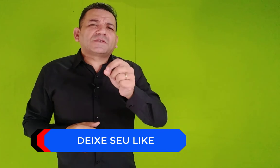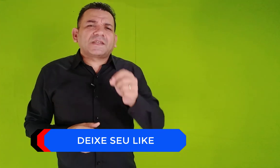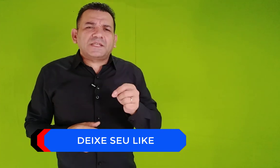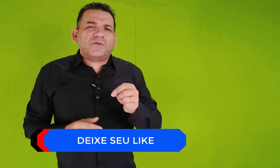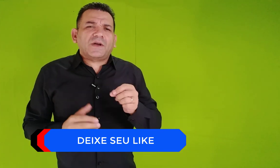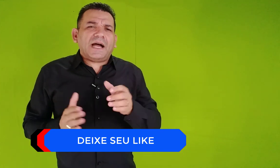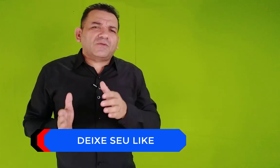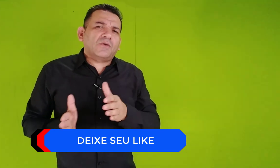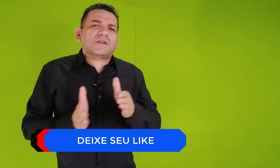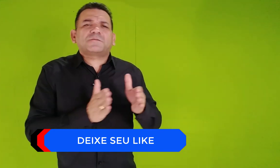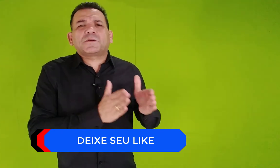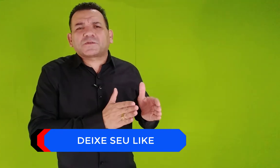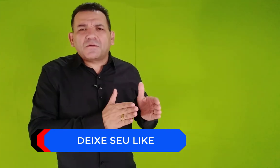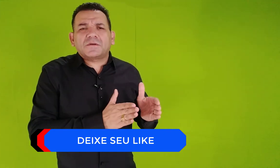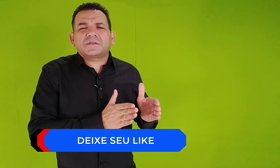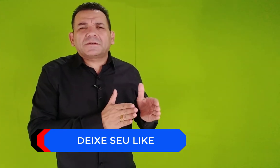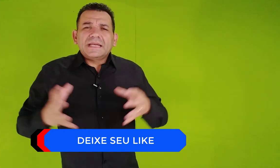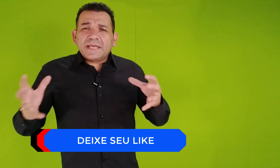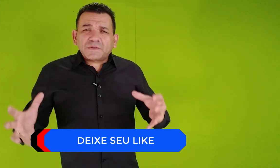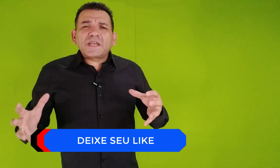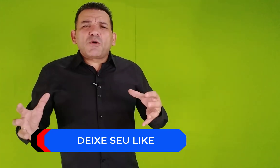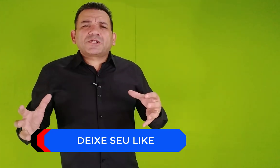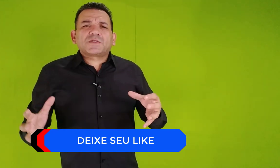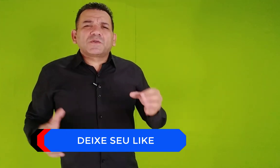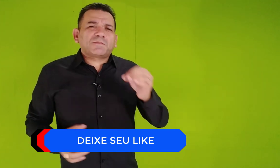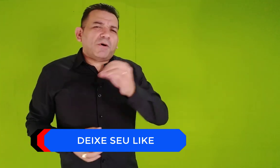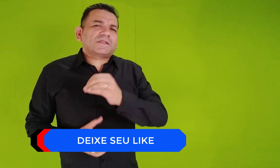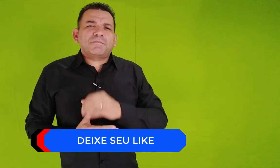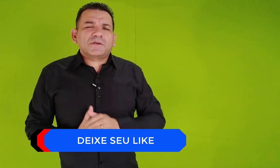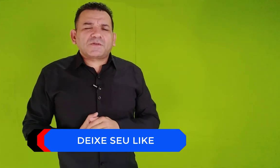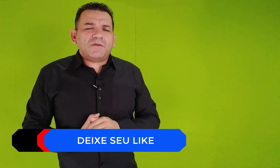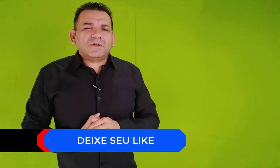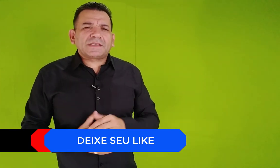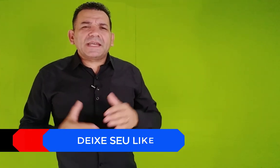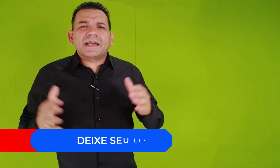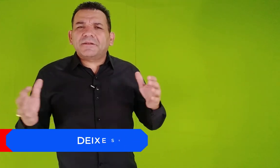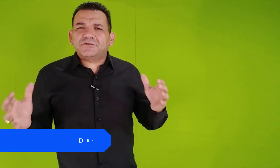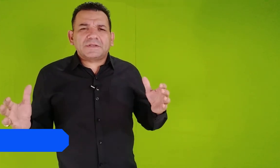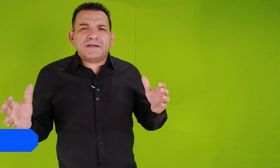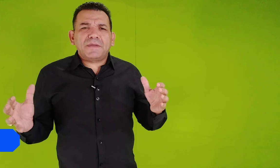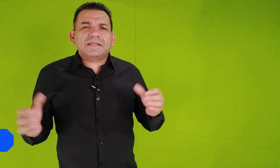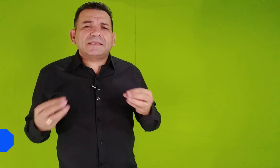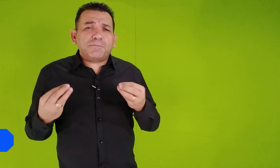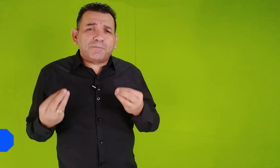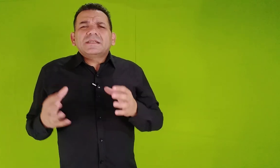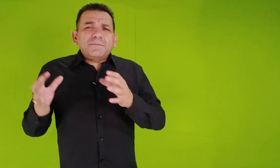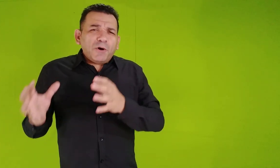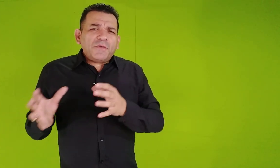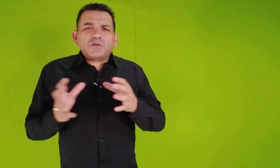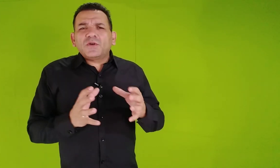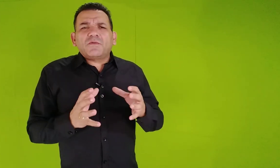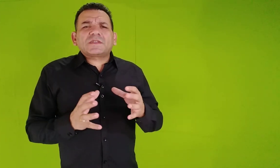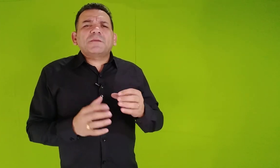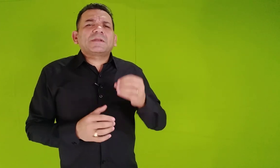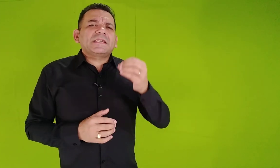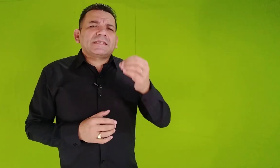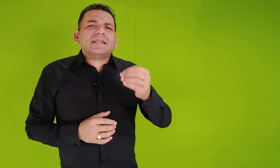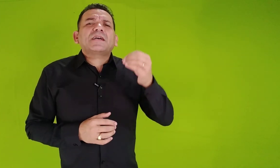ser divulgado a outras pessoas. Que o Senhor Jesus possa abençoar você grandiosamente. Se porventura você precisar das